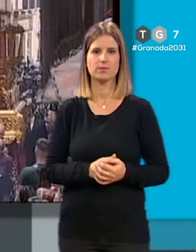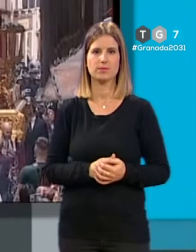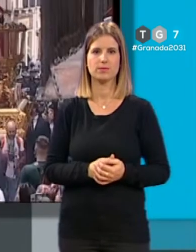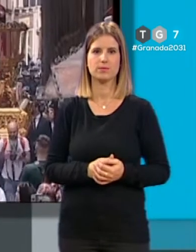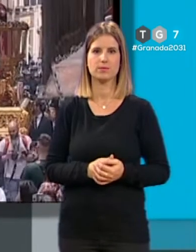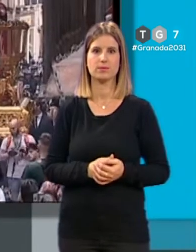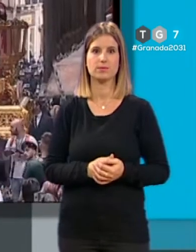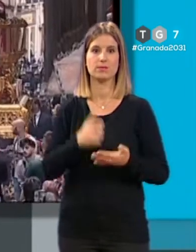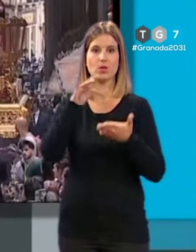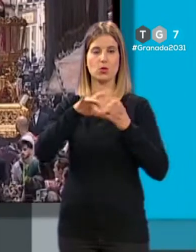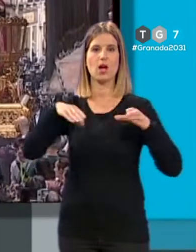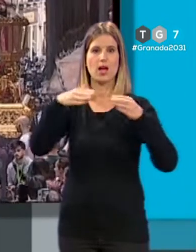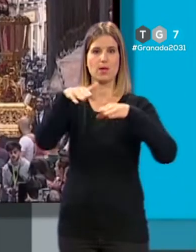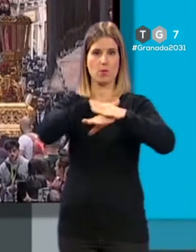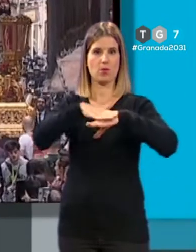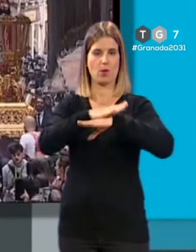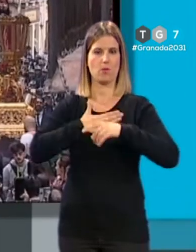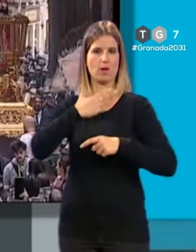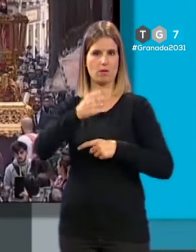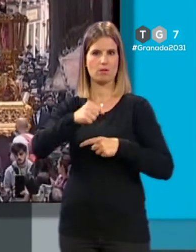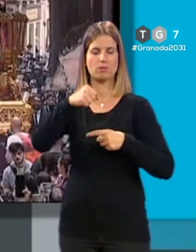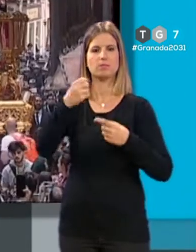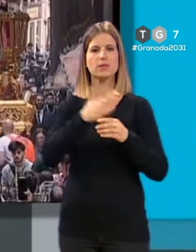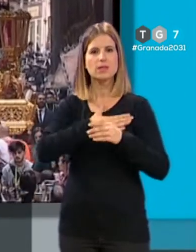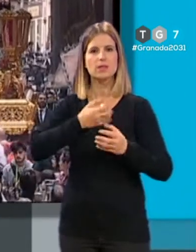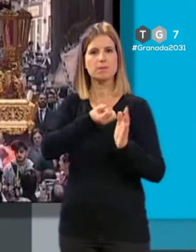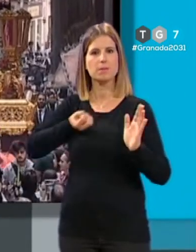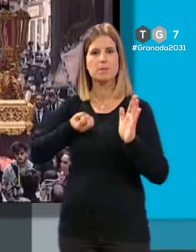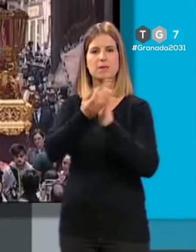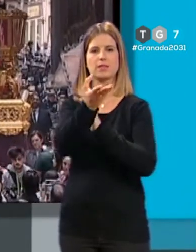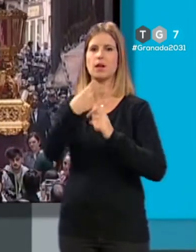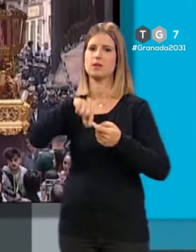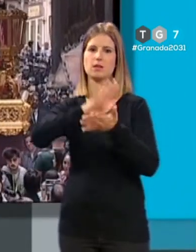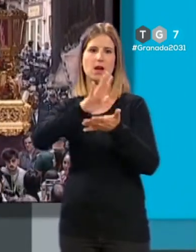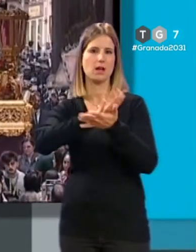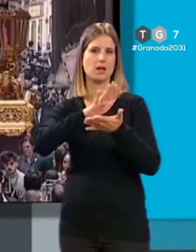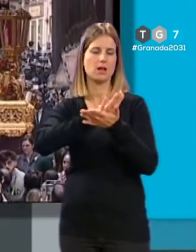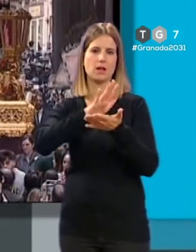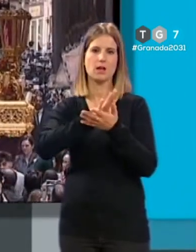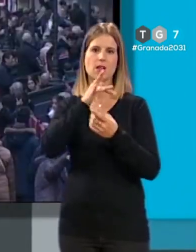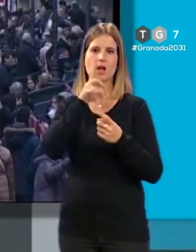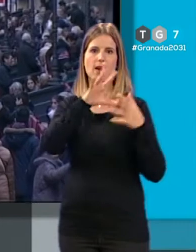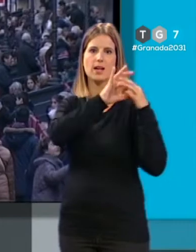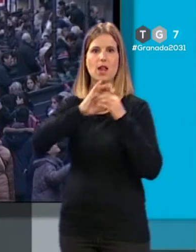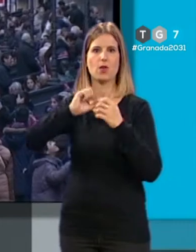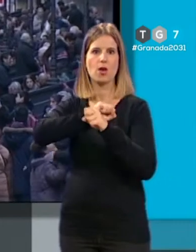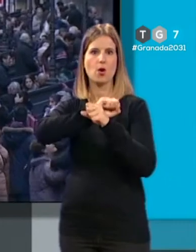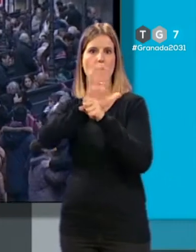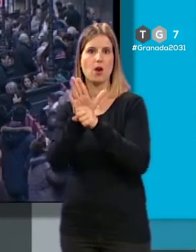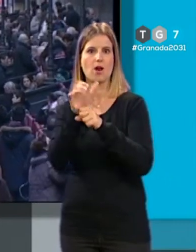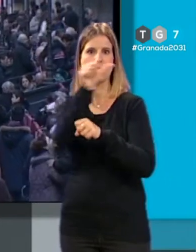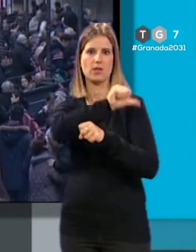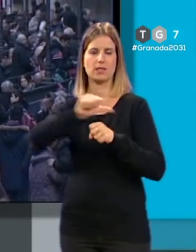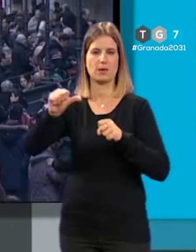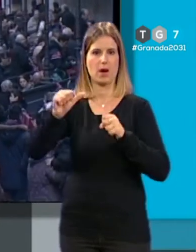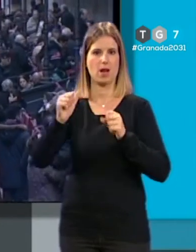Y desde el equipo de gobierno municipal han querido mandar un mensaje de tranquilidad en torno al coronavirus y la Semana